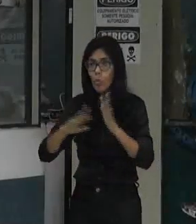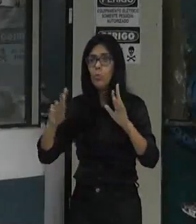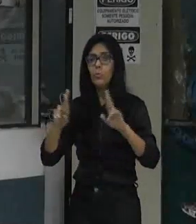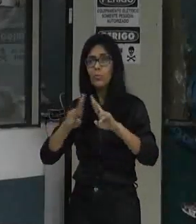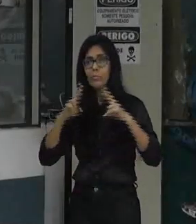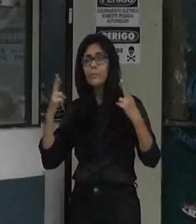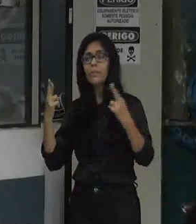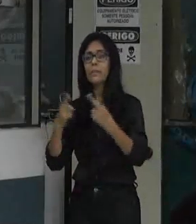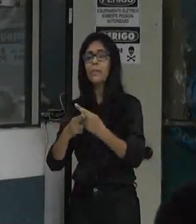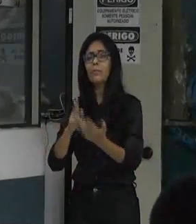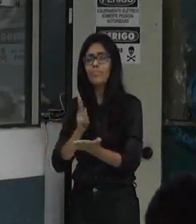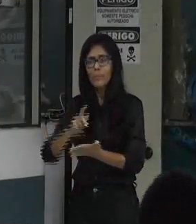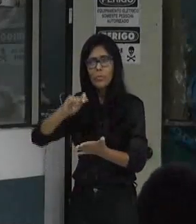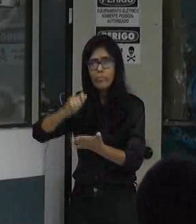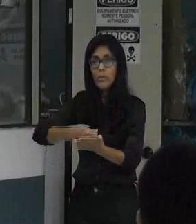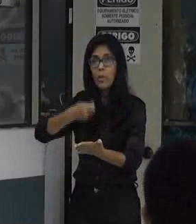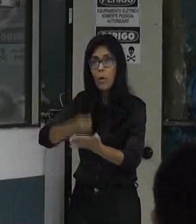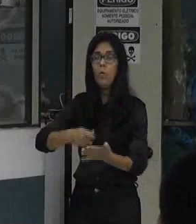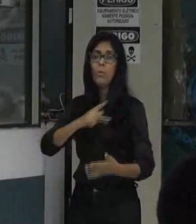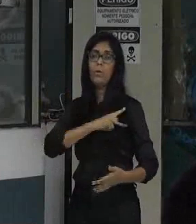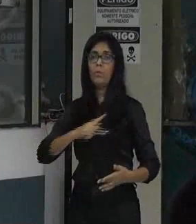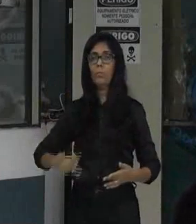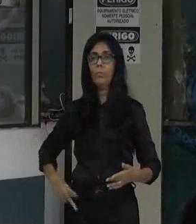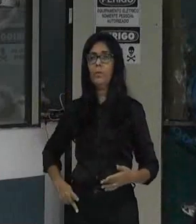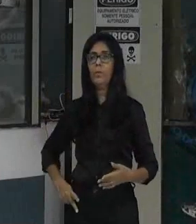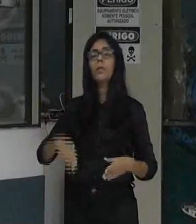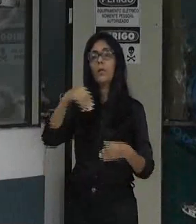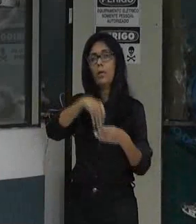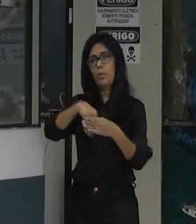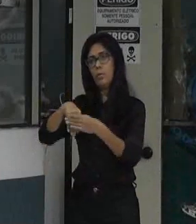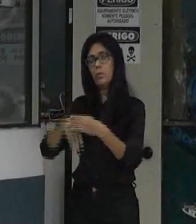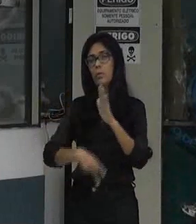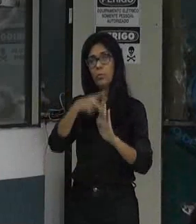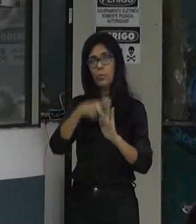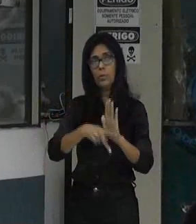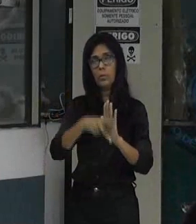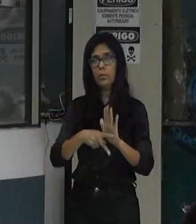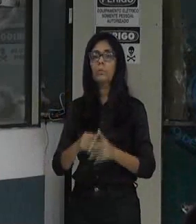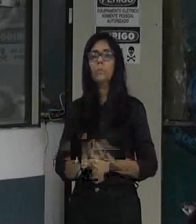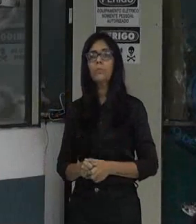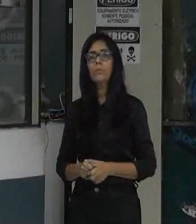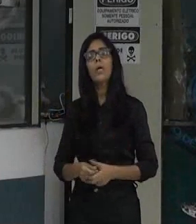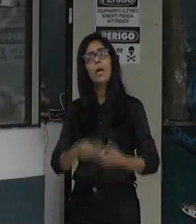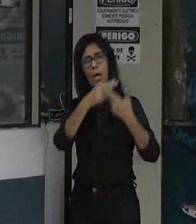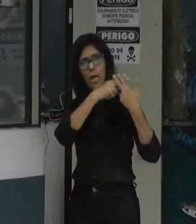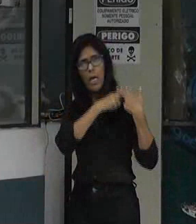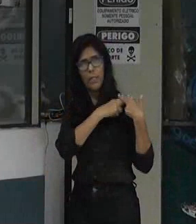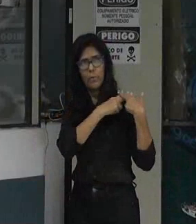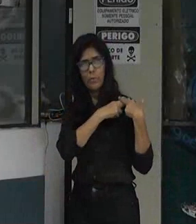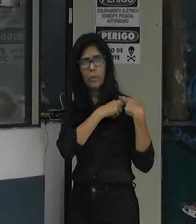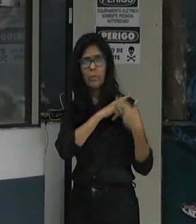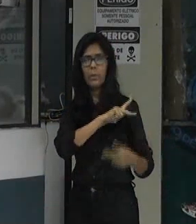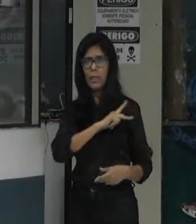momento vereador, eu quero dizer que eu coloco uma conta do presidente o projeto hoje